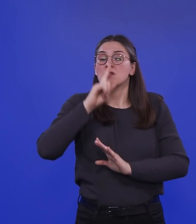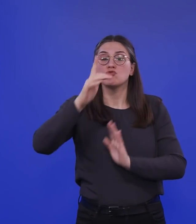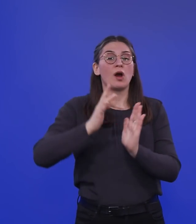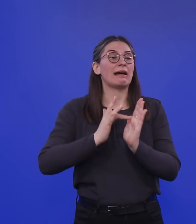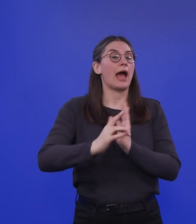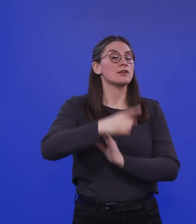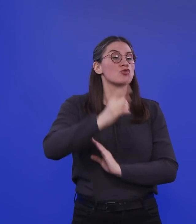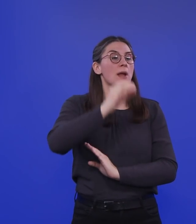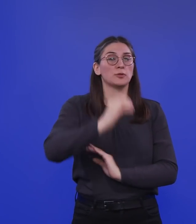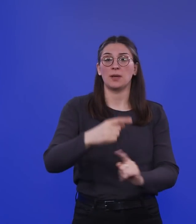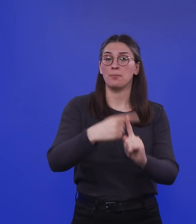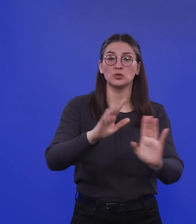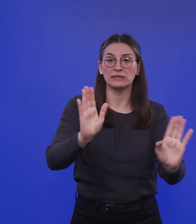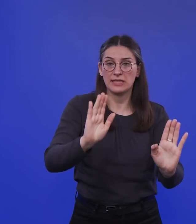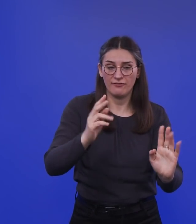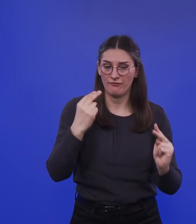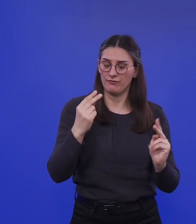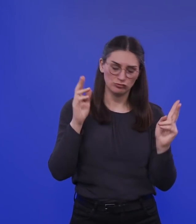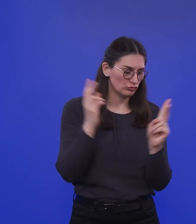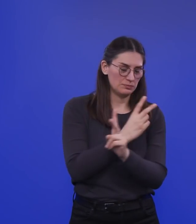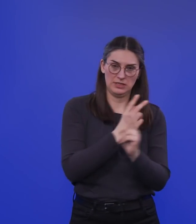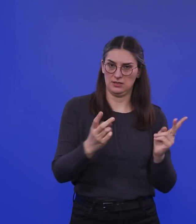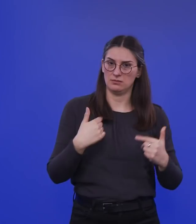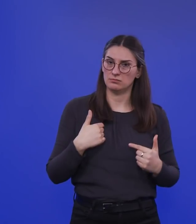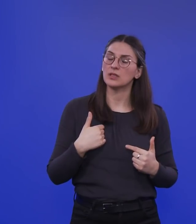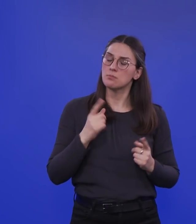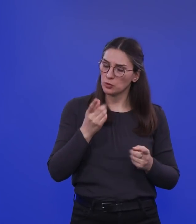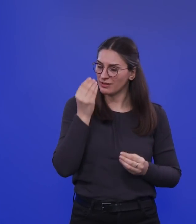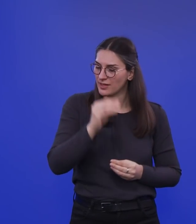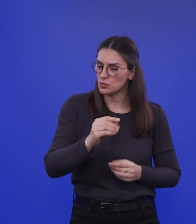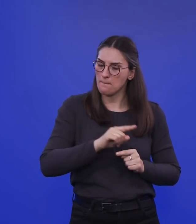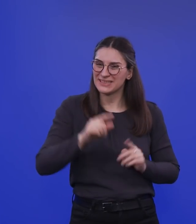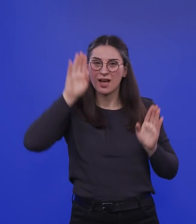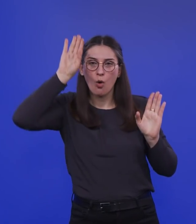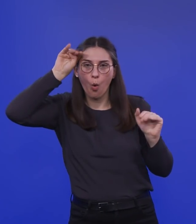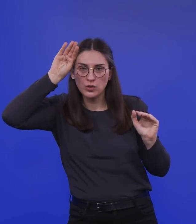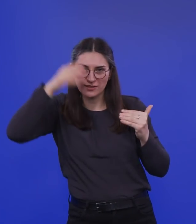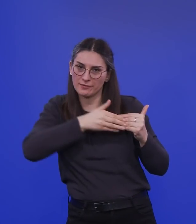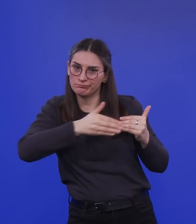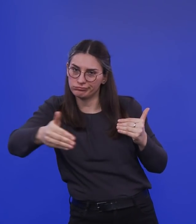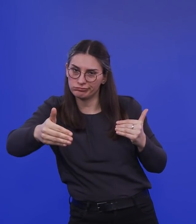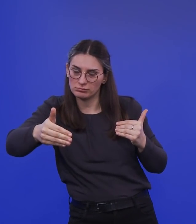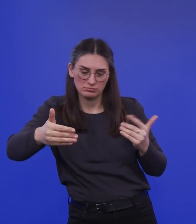werden. es ist schon so, dass ich sagen muss, für die Zeit bis Ostern können wir noch nicht viel an